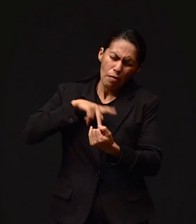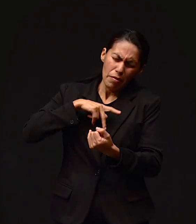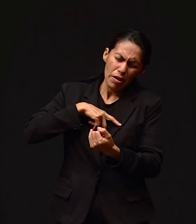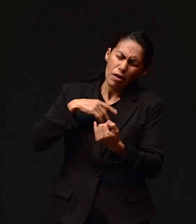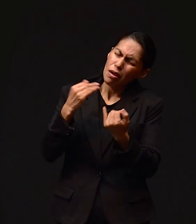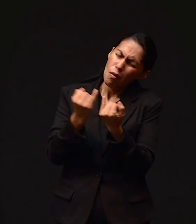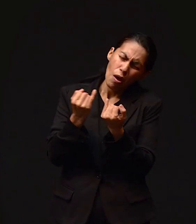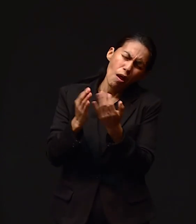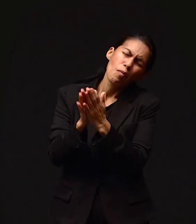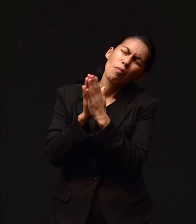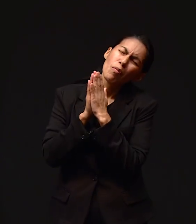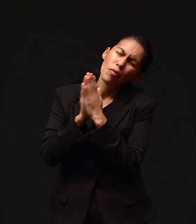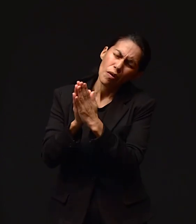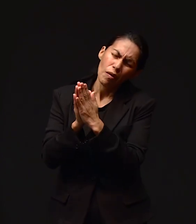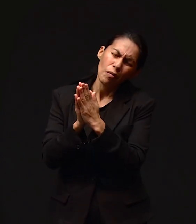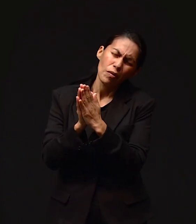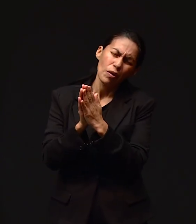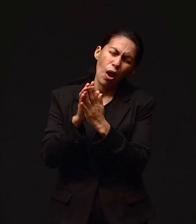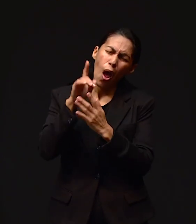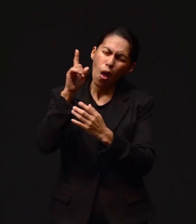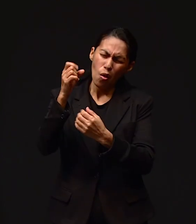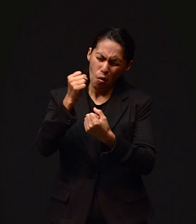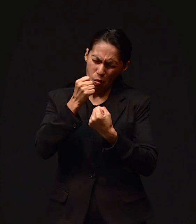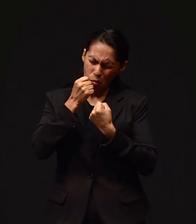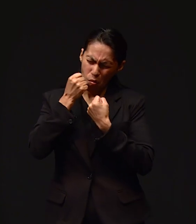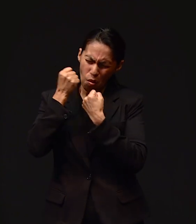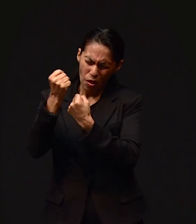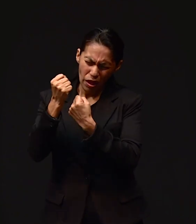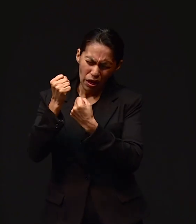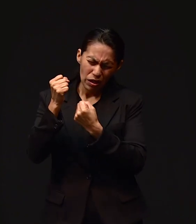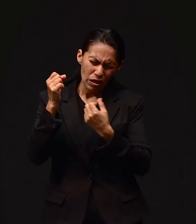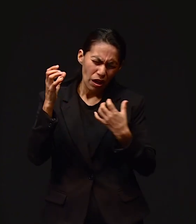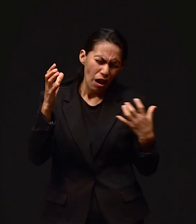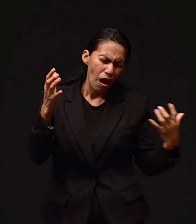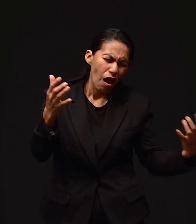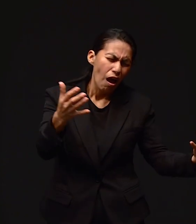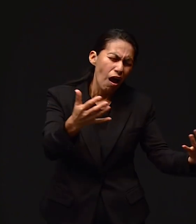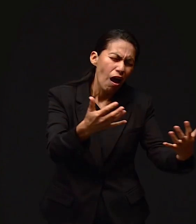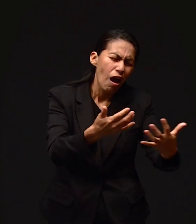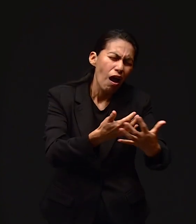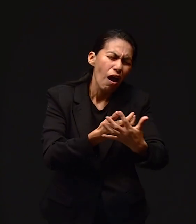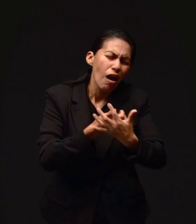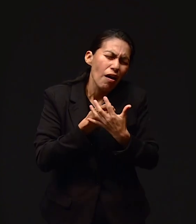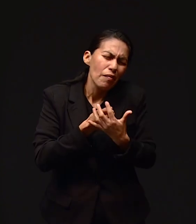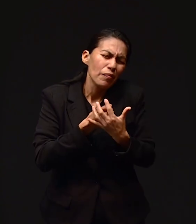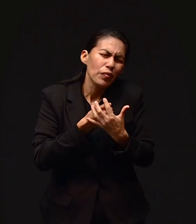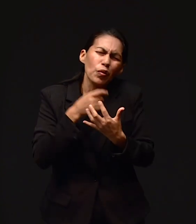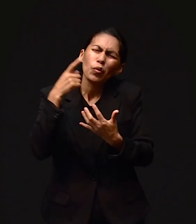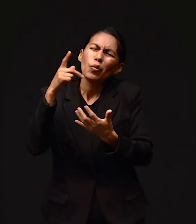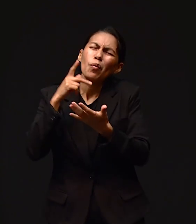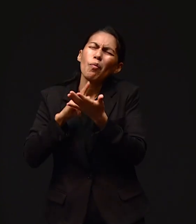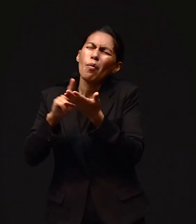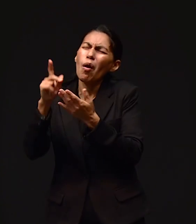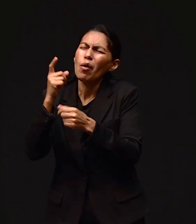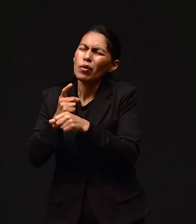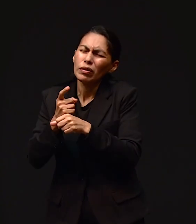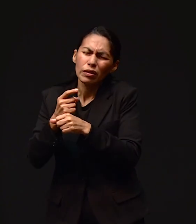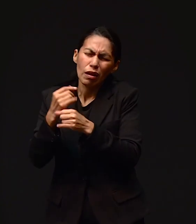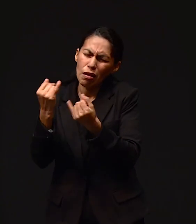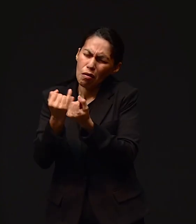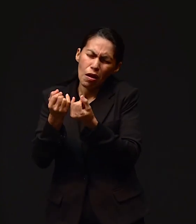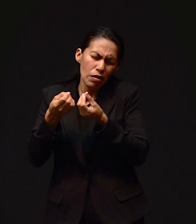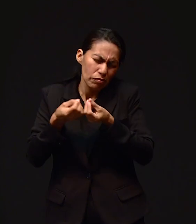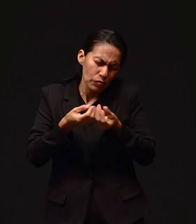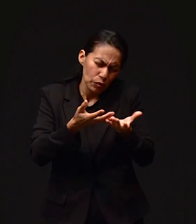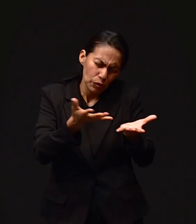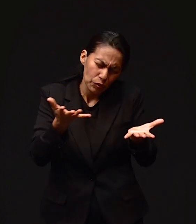Señor Pedimos Que tu poder los alcance Y tu voluntad también Sea hecha en sus vidas A